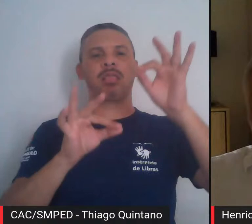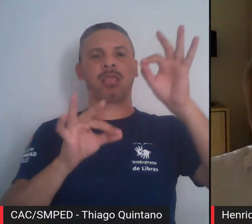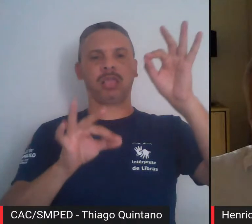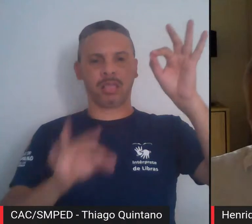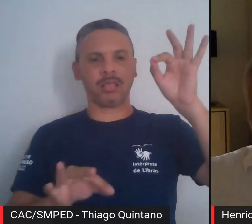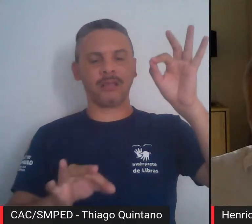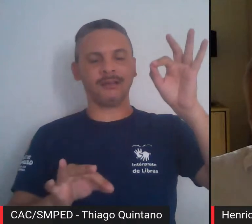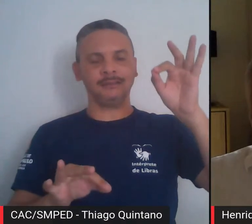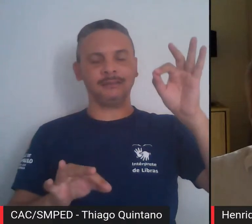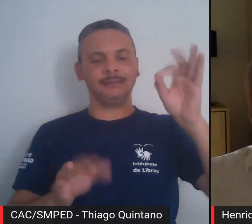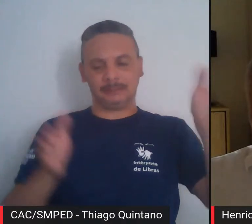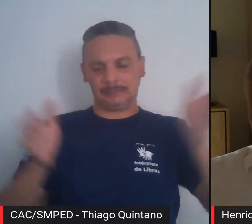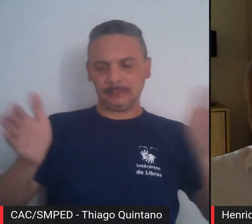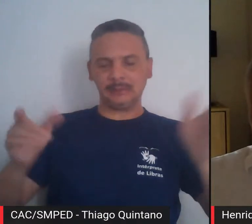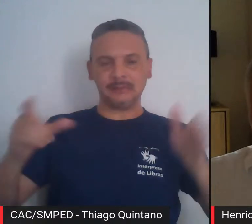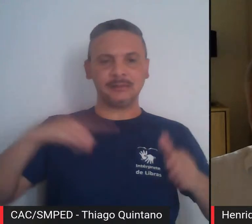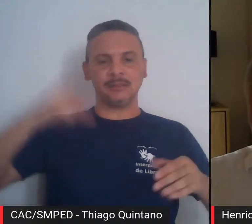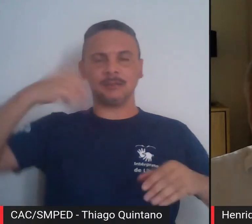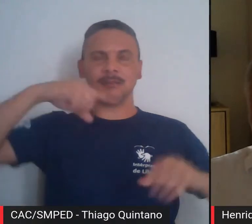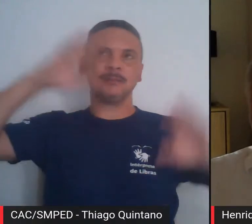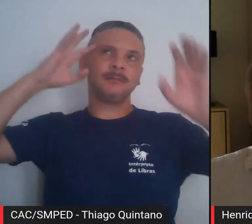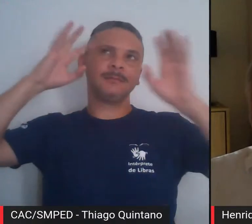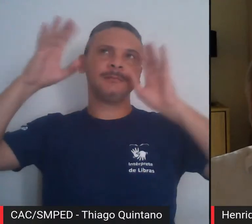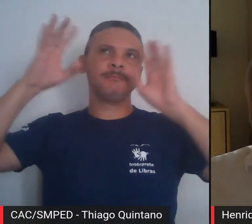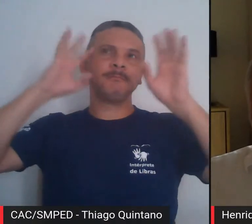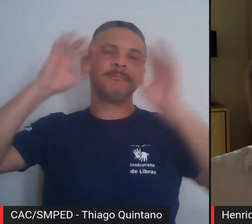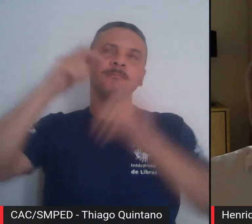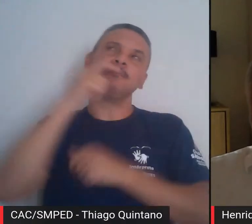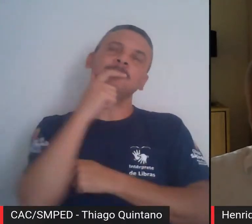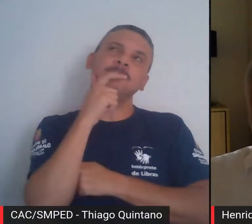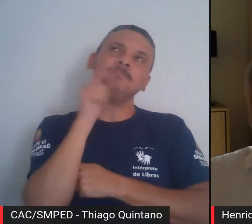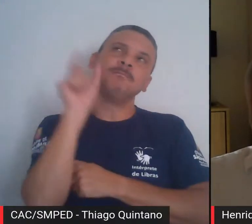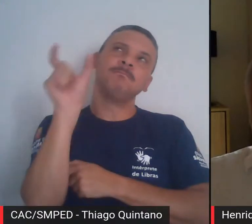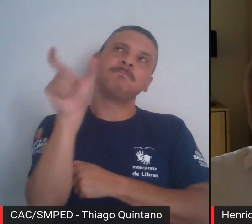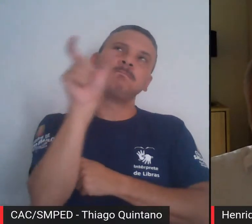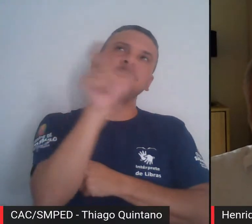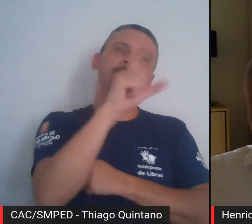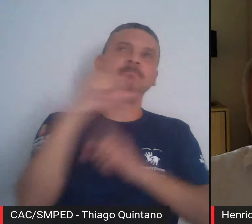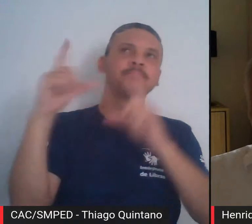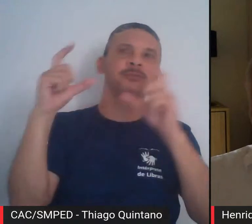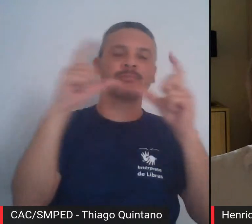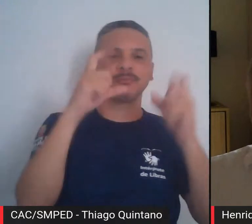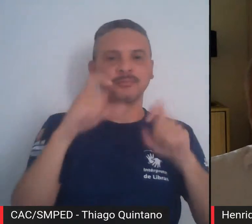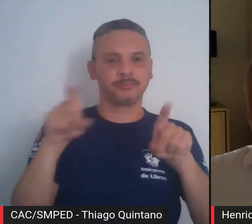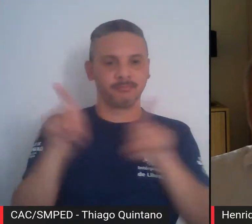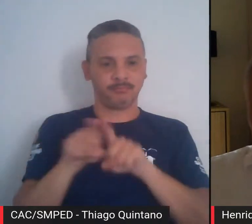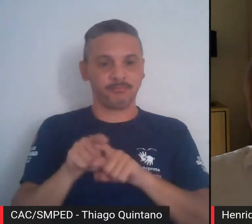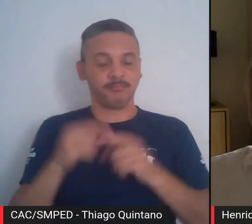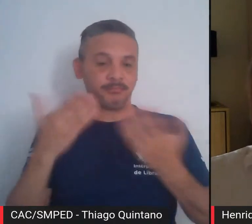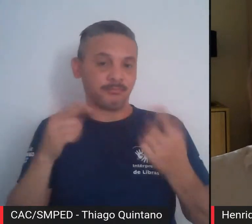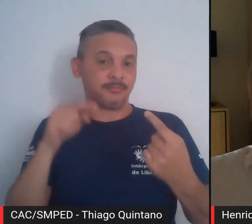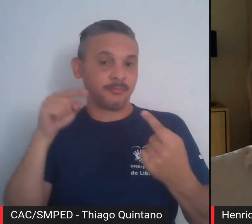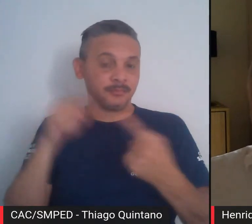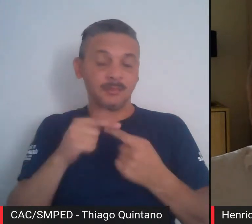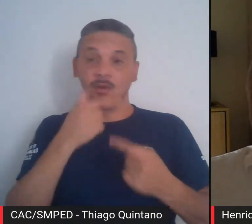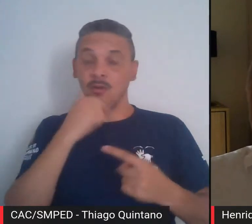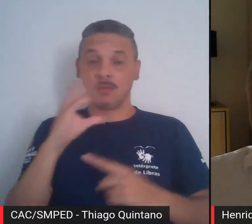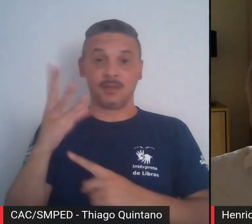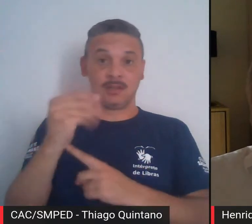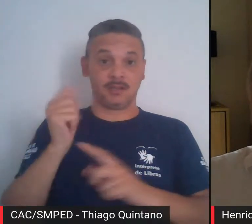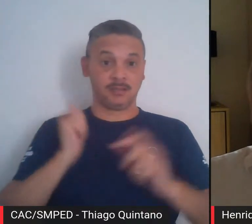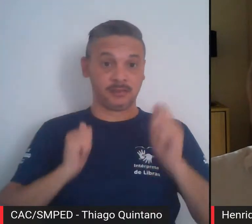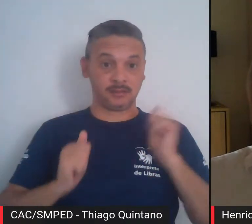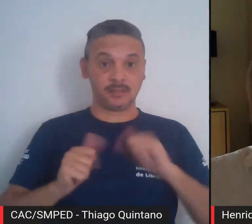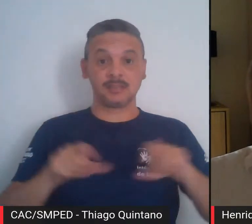mostrou generoso à reflexão sobre o ensaio e seu contexto, seja por parte do artista e de